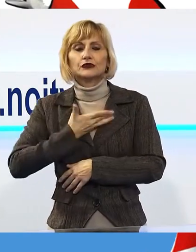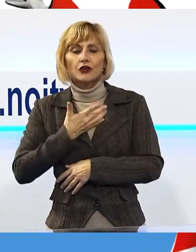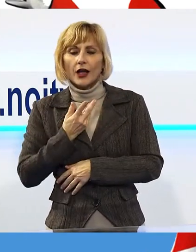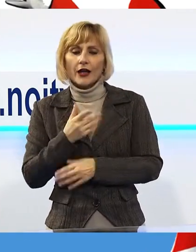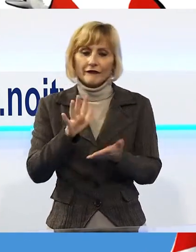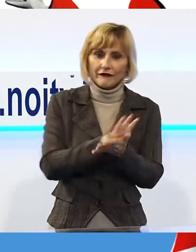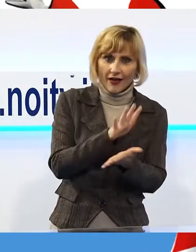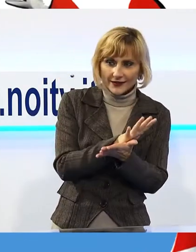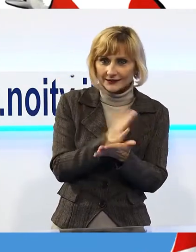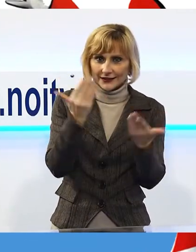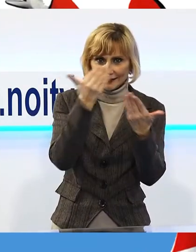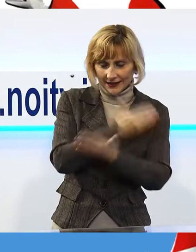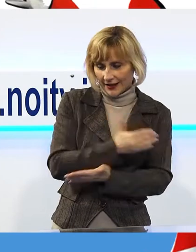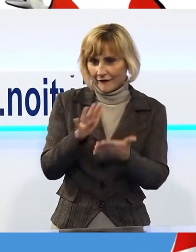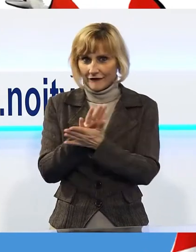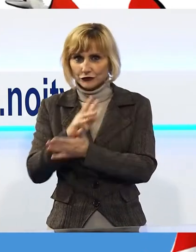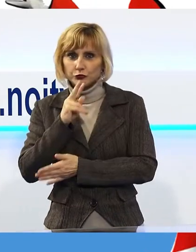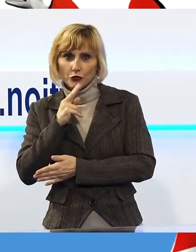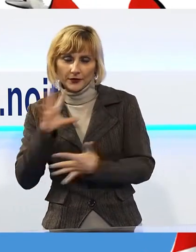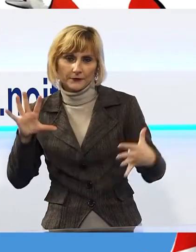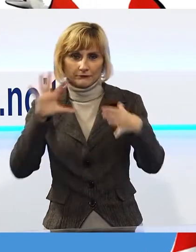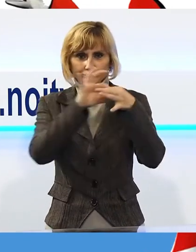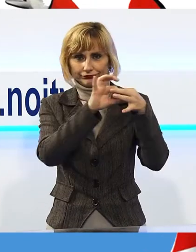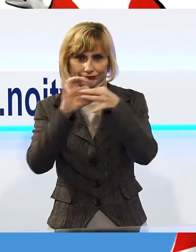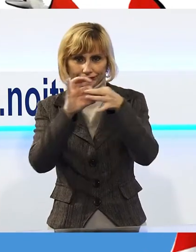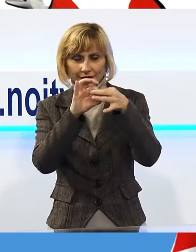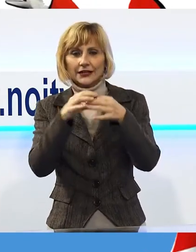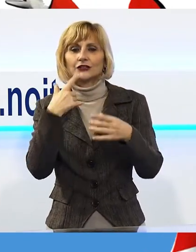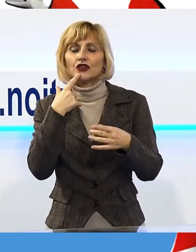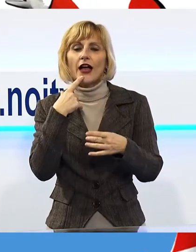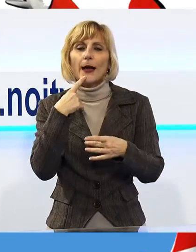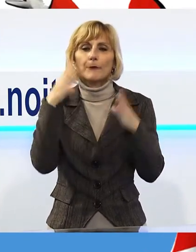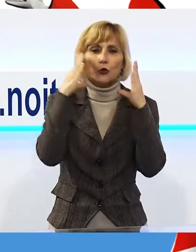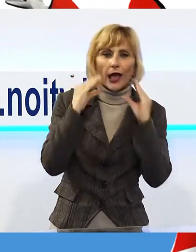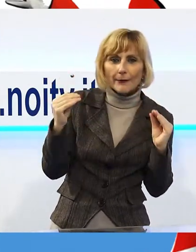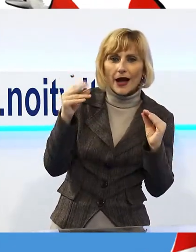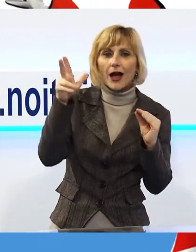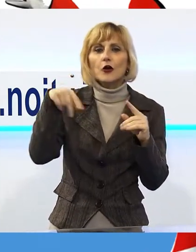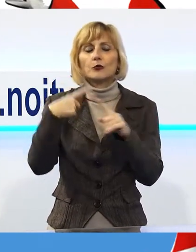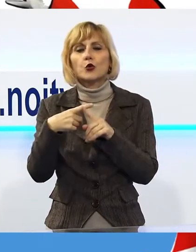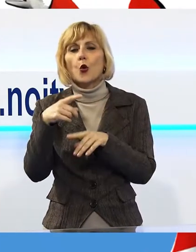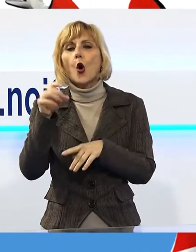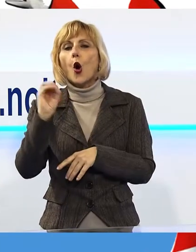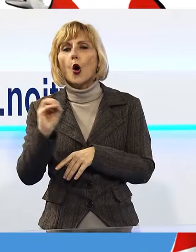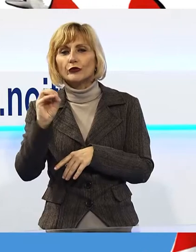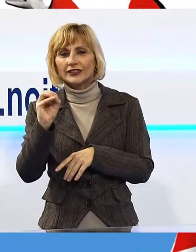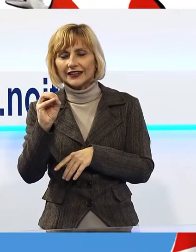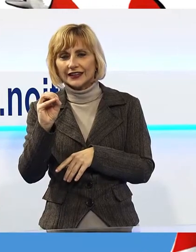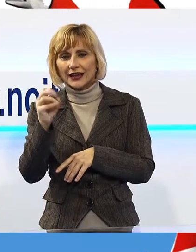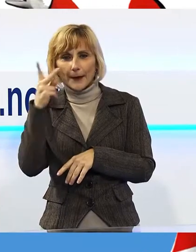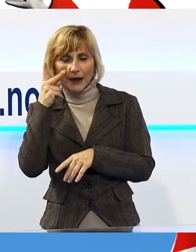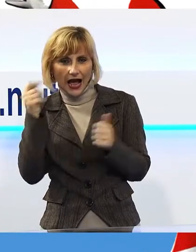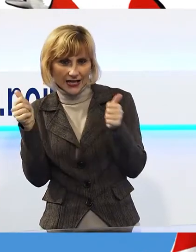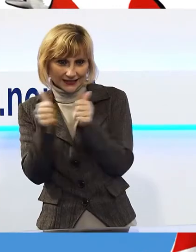due feste un corteggio mascherato capitanato da Burlamacco e Ondina, che dalla via Regia raggiunge le opere